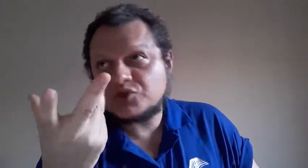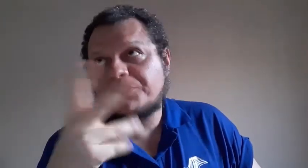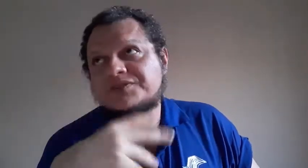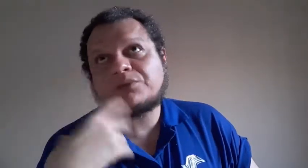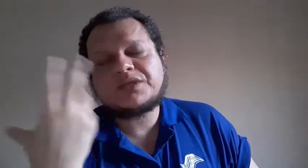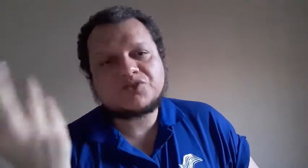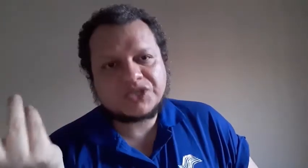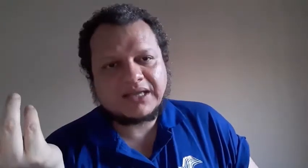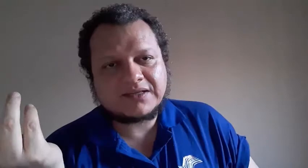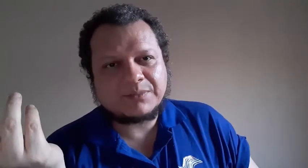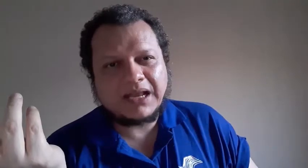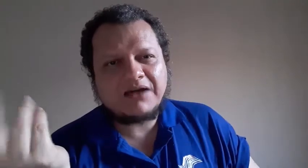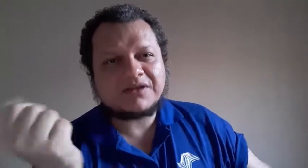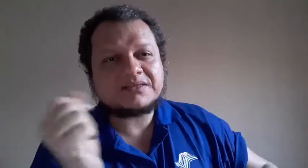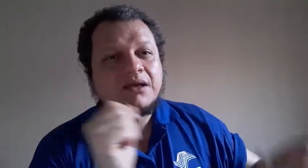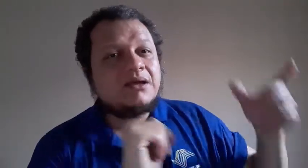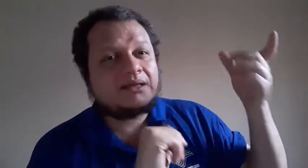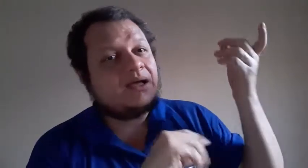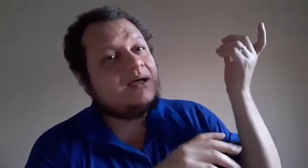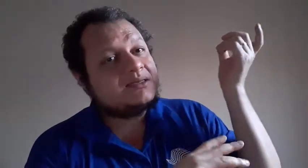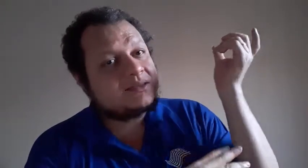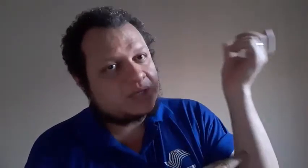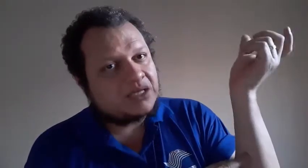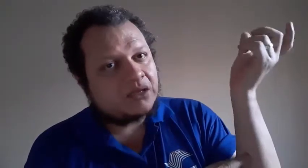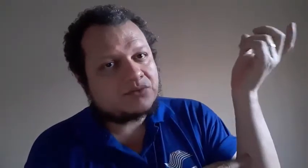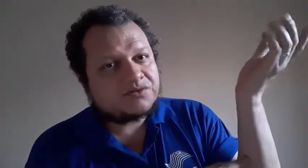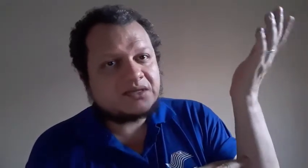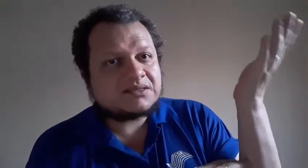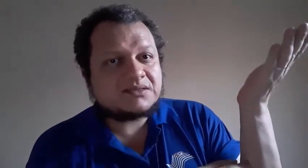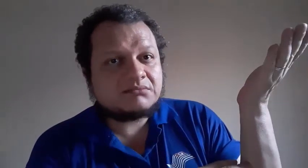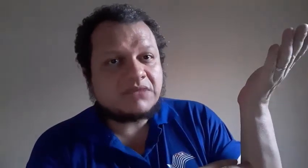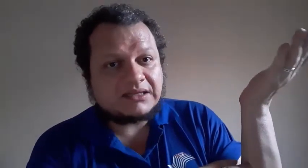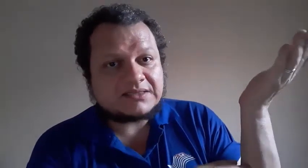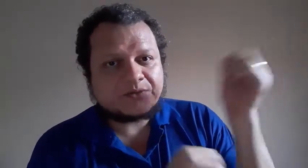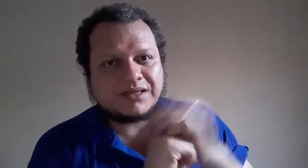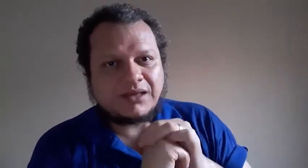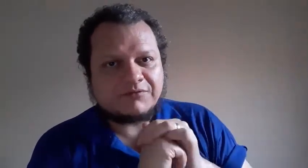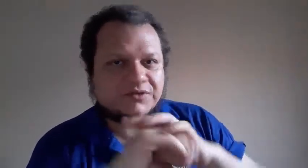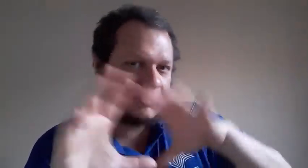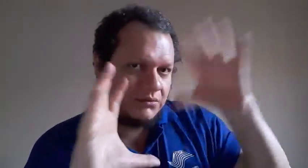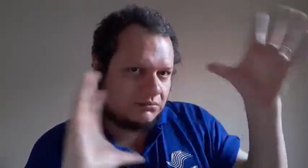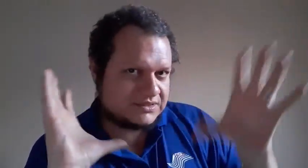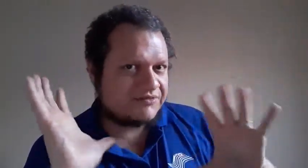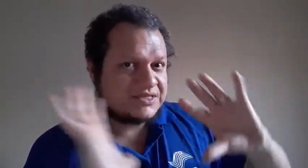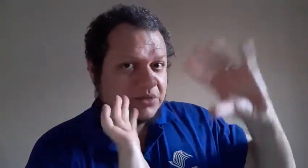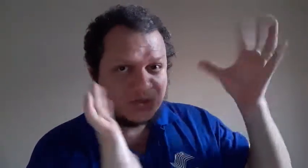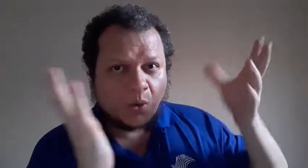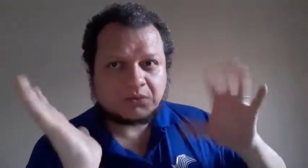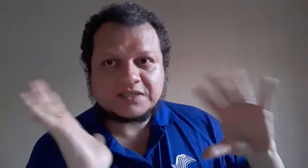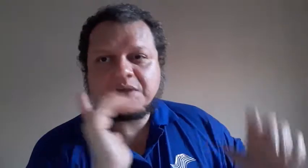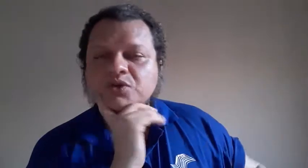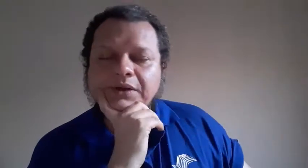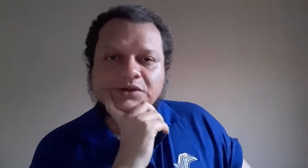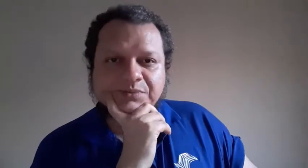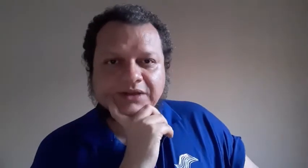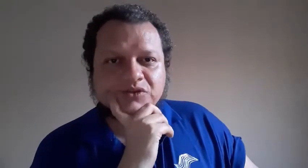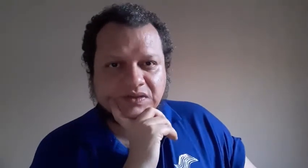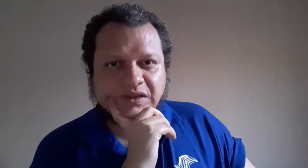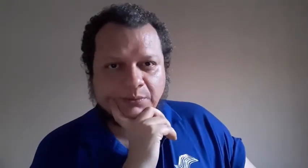supor que você é um texto de 500 palavras, né? São 500 vezes 35 centavos. Você vai fazendo as contas, mais ou menos, para que você tenha uma